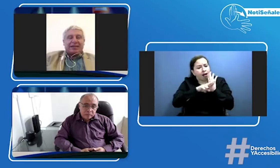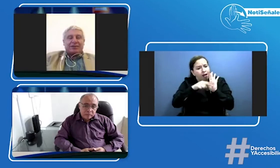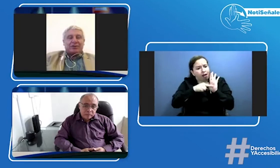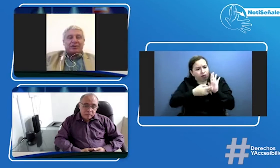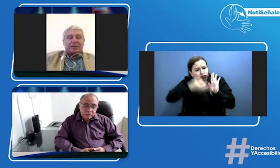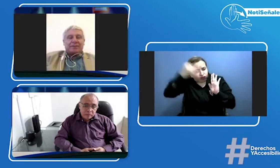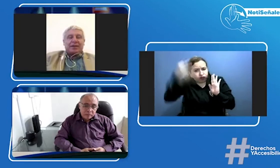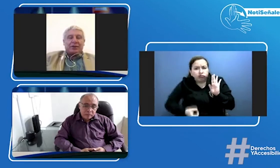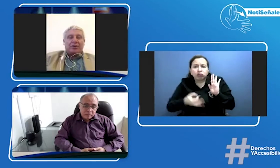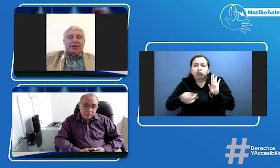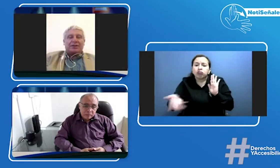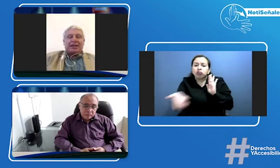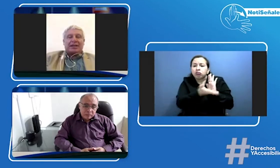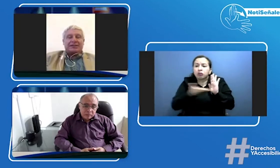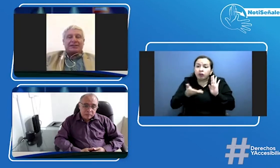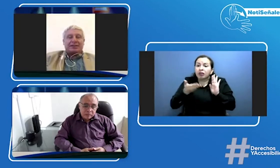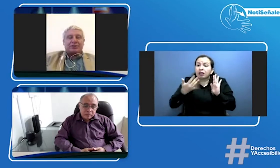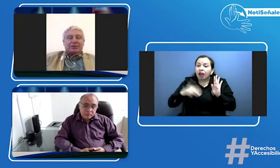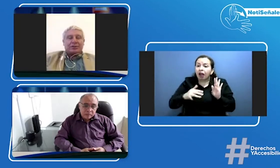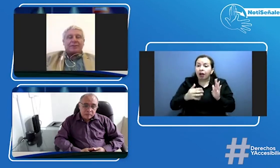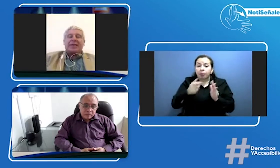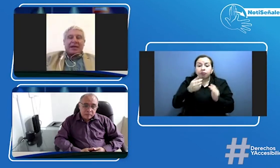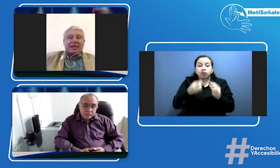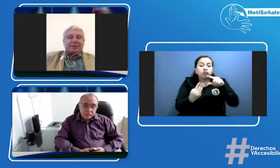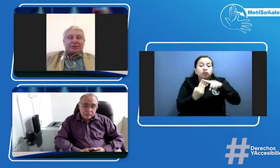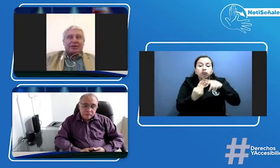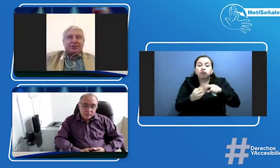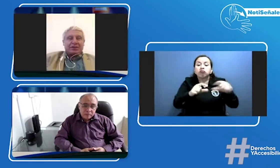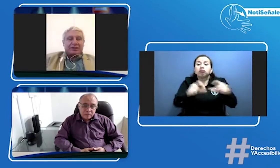resolución logrando entregar licencias de conducción a las personas no oyentes